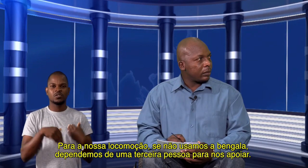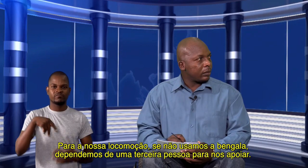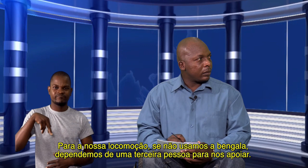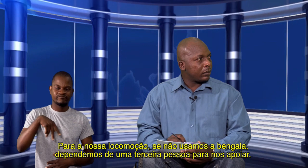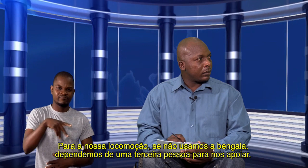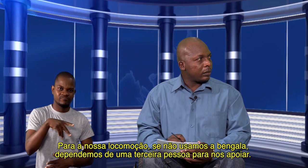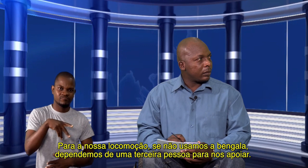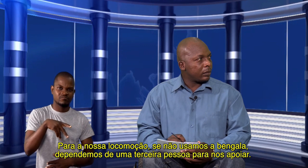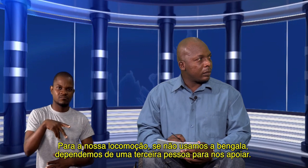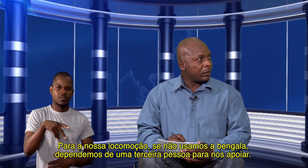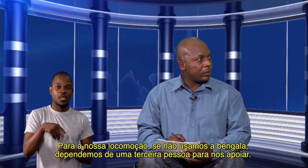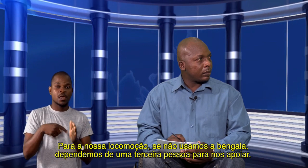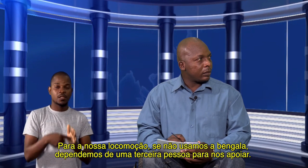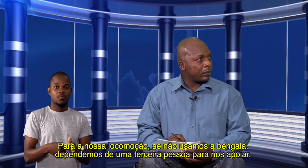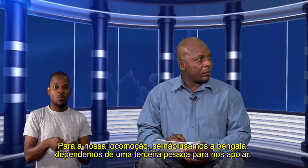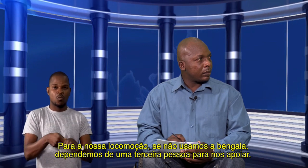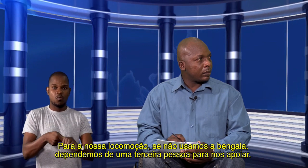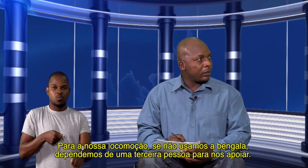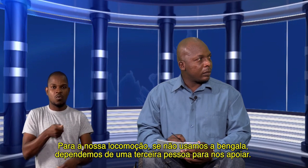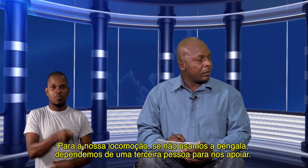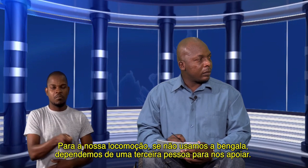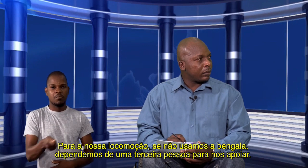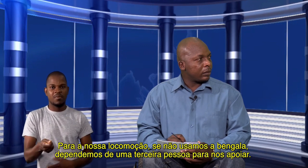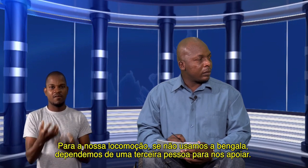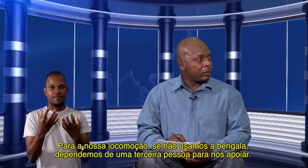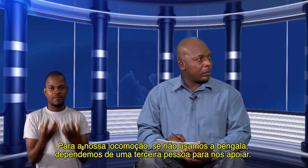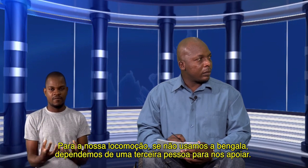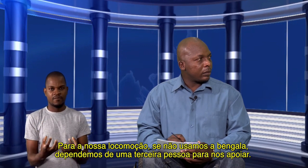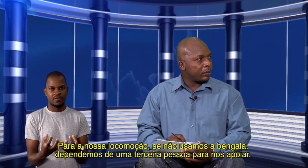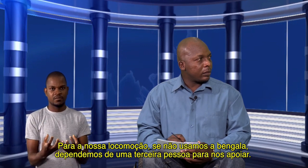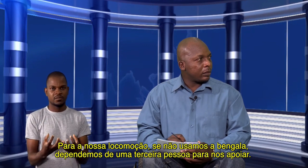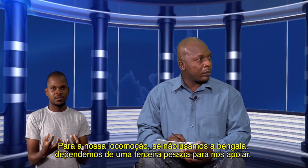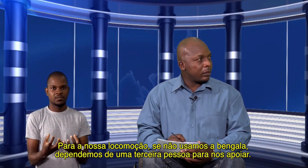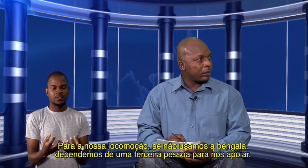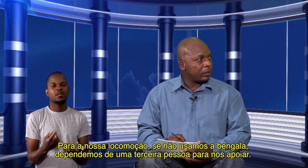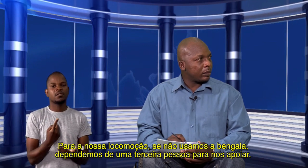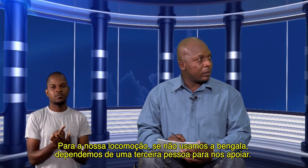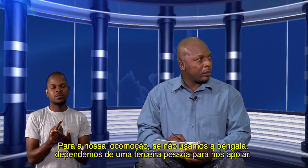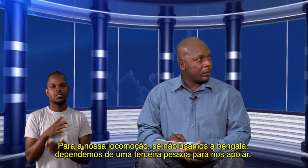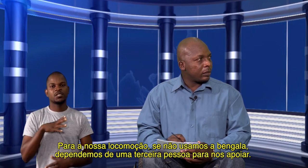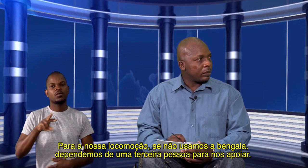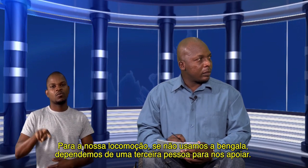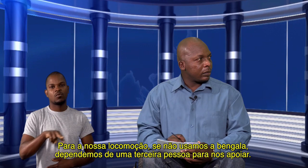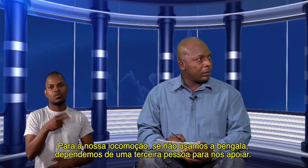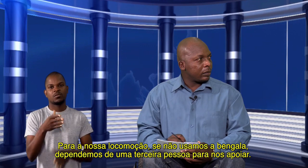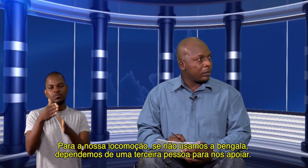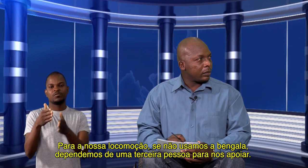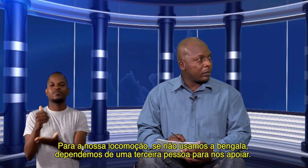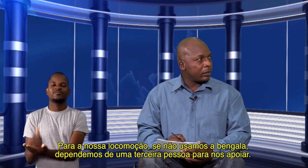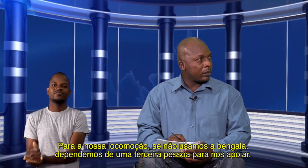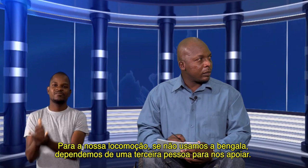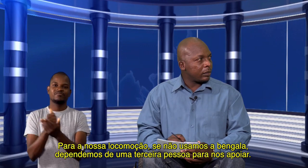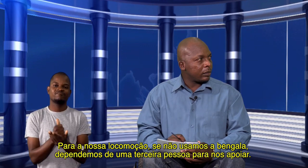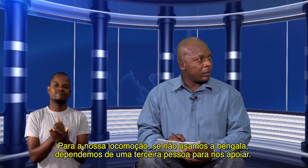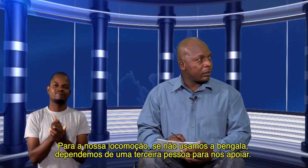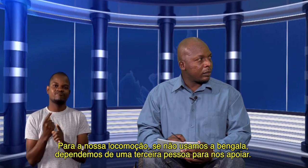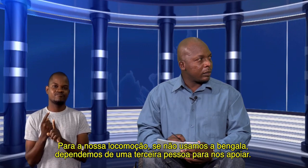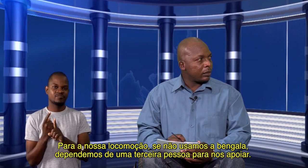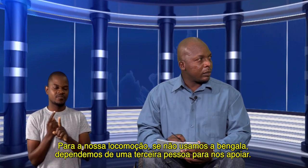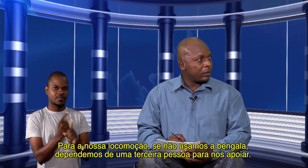para a nossa locomoção. Por vezes, se não usamos a bingala, podemos ter uma